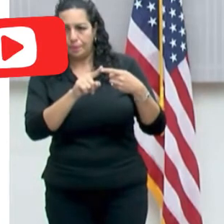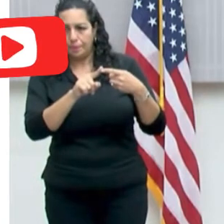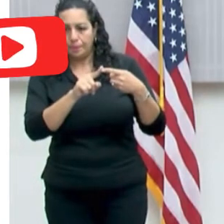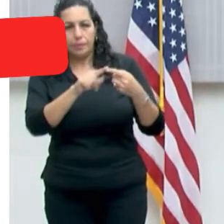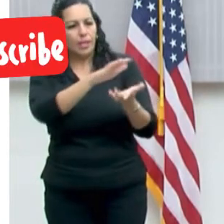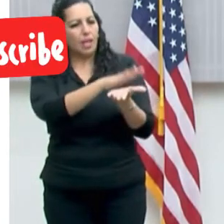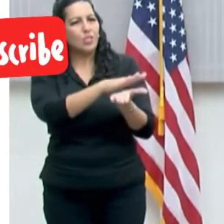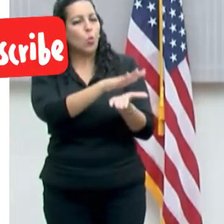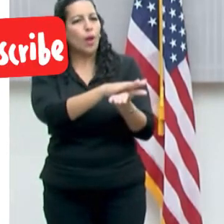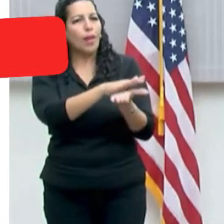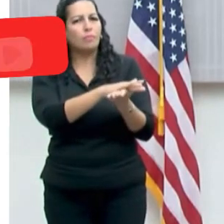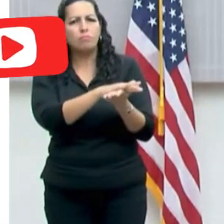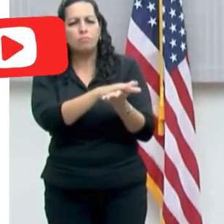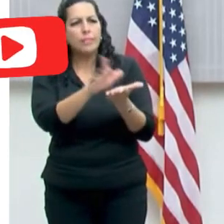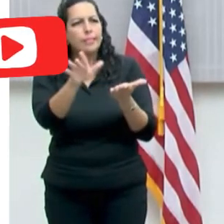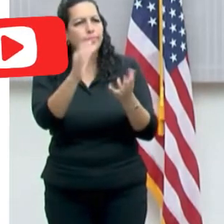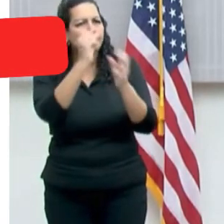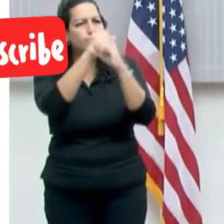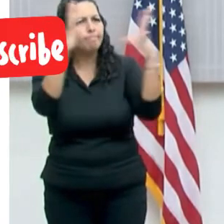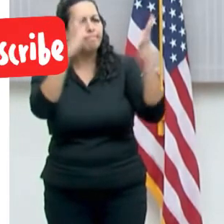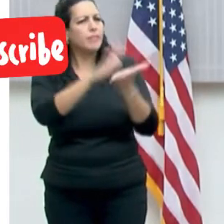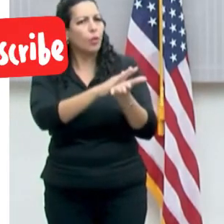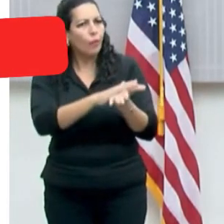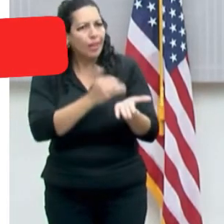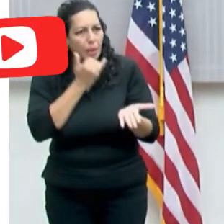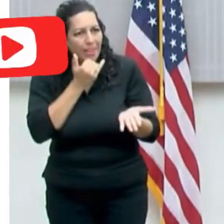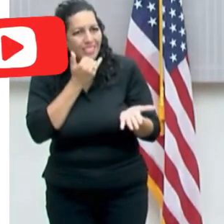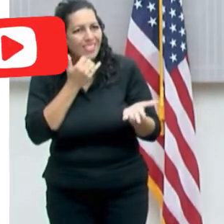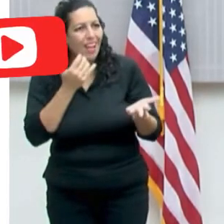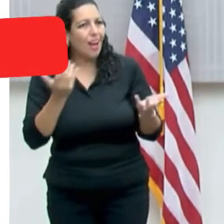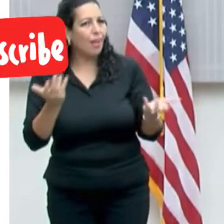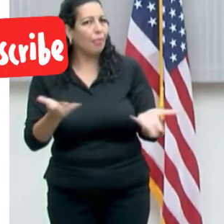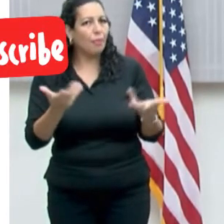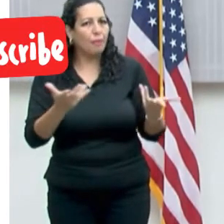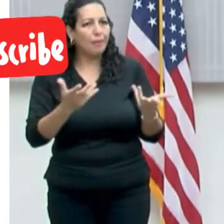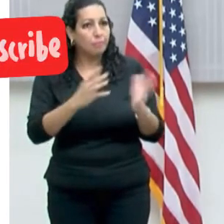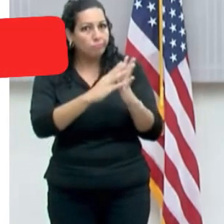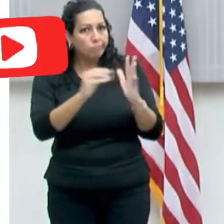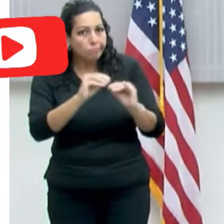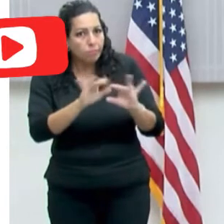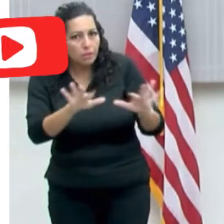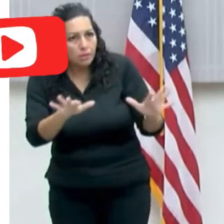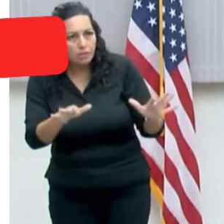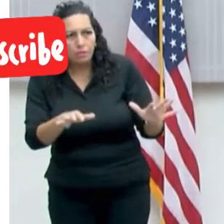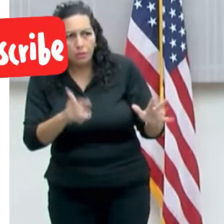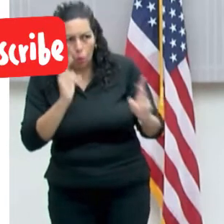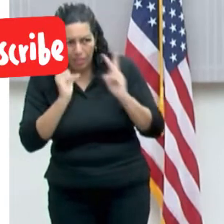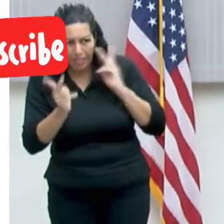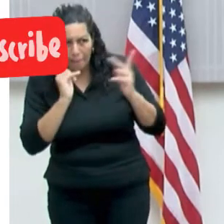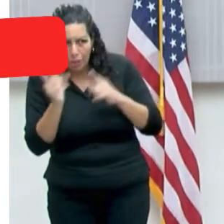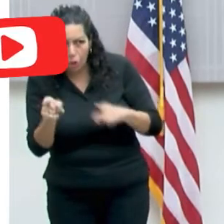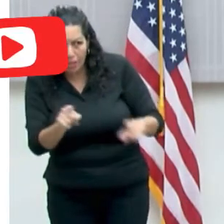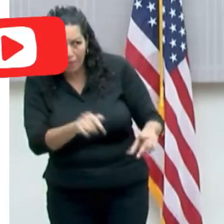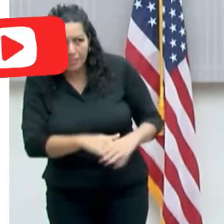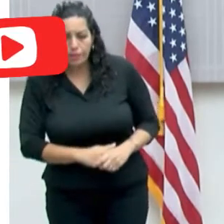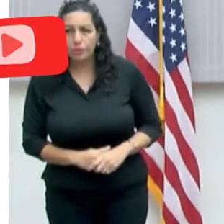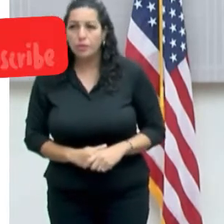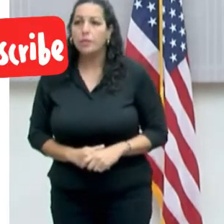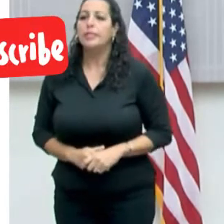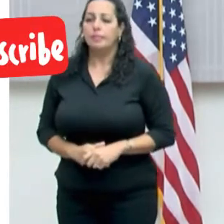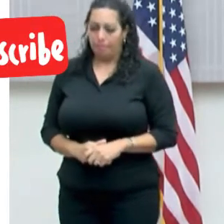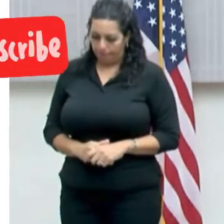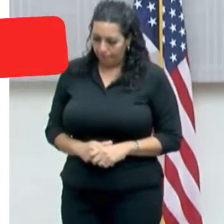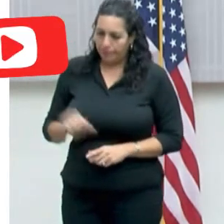escuelas. ¿Cuál es el panorama con las escuelas? ¿Ha habido una serie de contagios? ¿Está observando de cerca lo que está pasando? Sí,